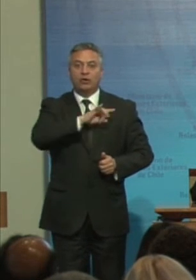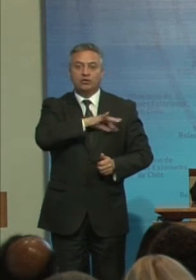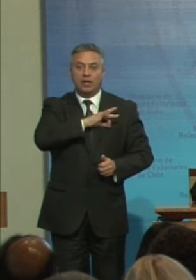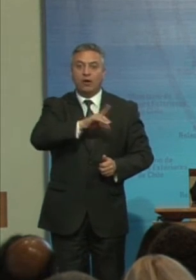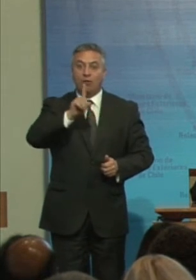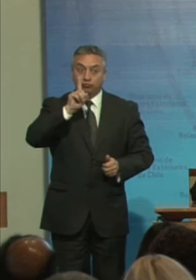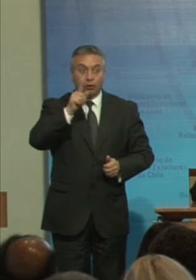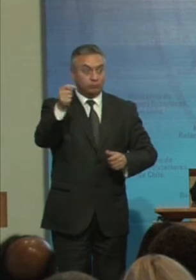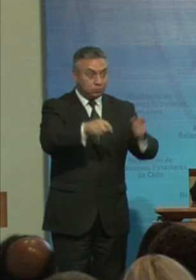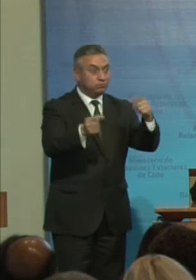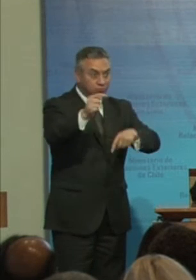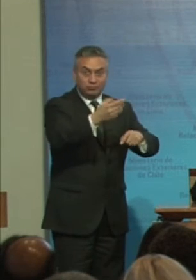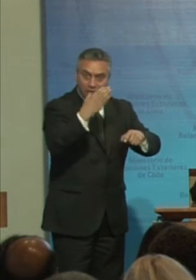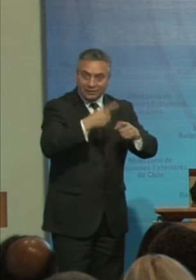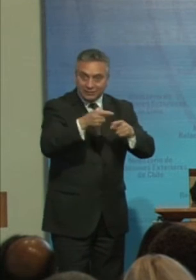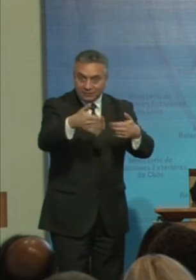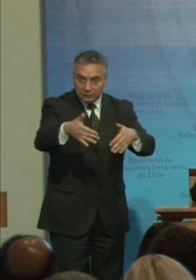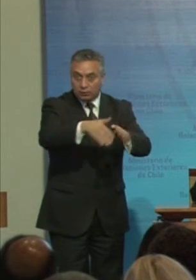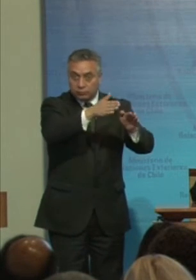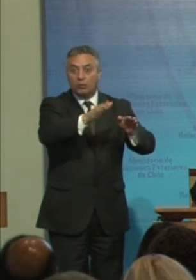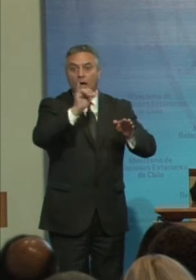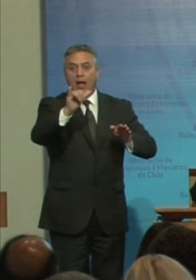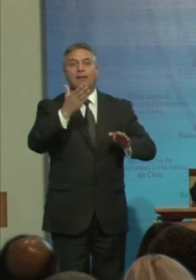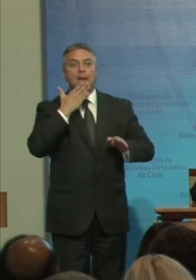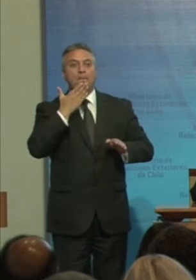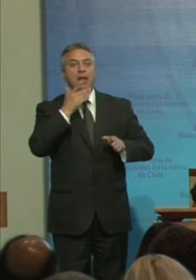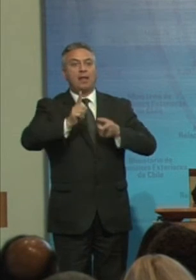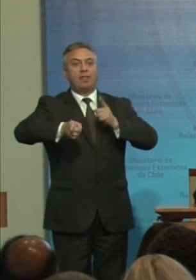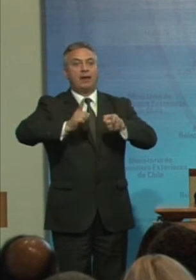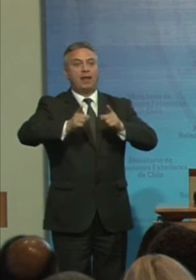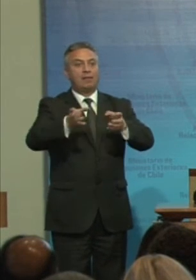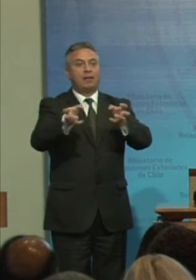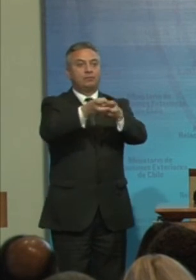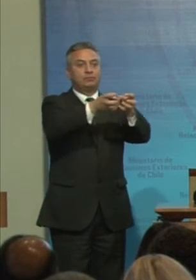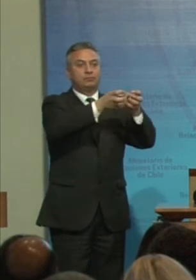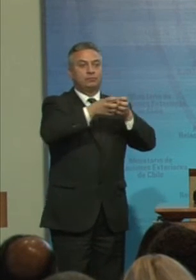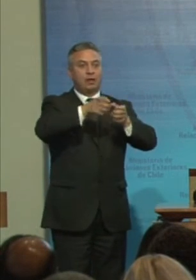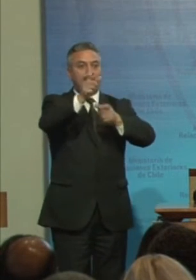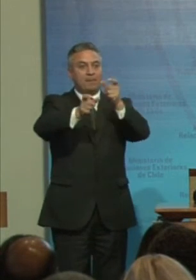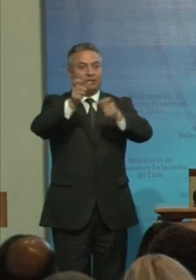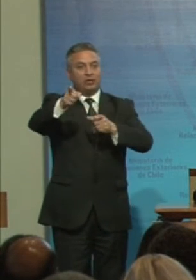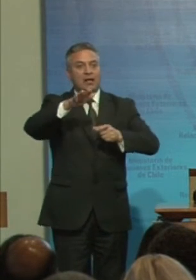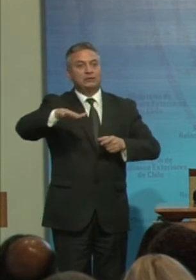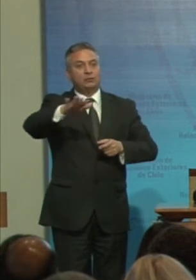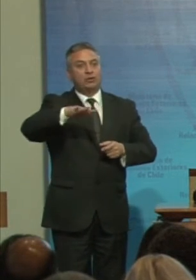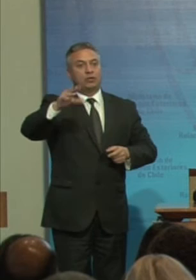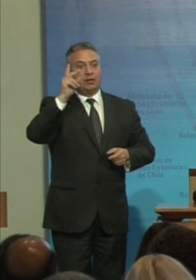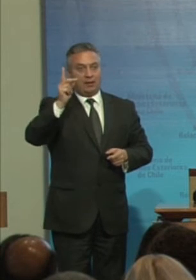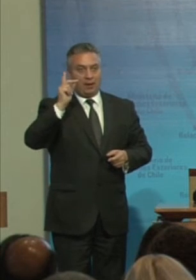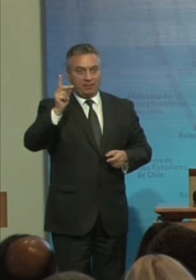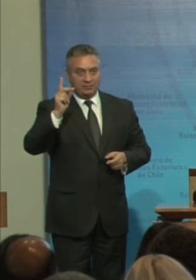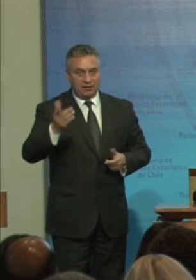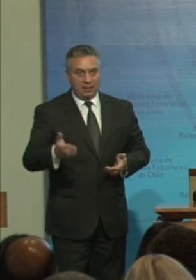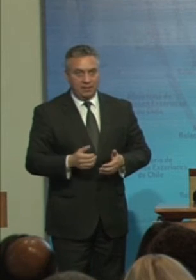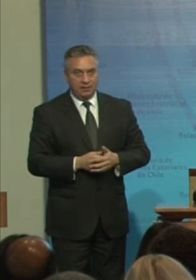estuvieron acá Y dirigentes Del movimiento Asociativo chileno De las personas En situación De discapacidad De su familia